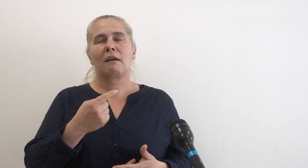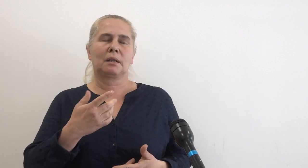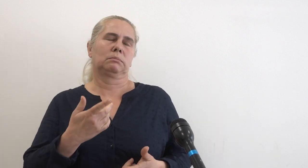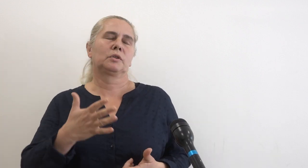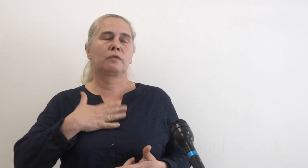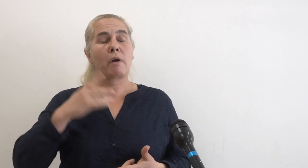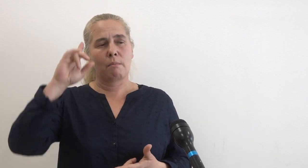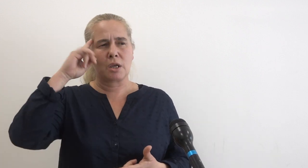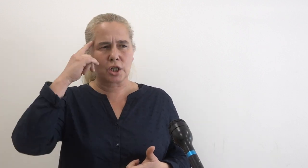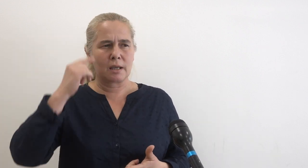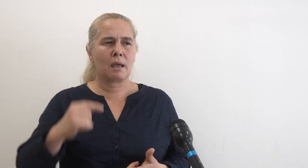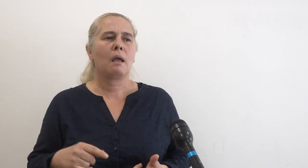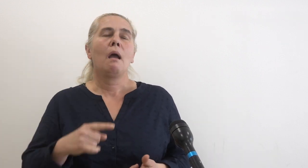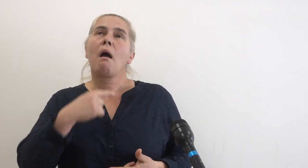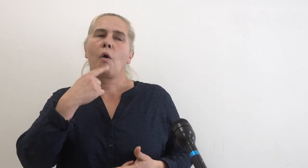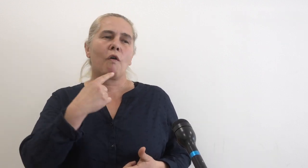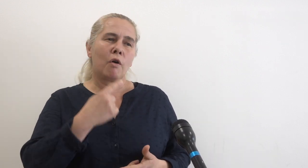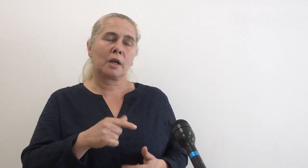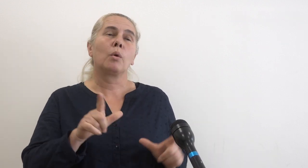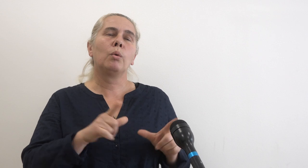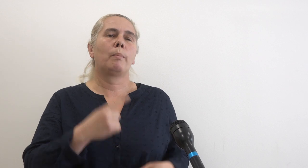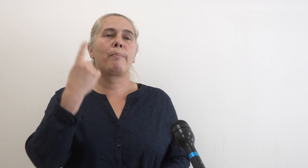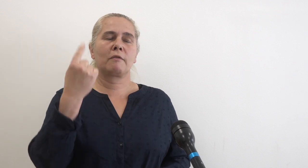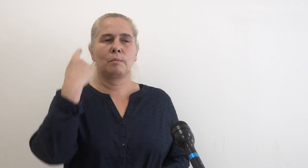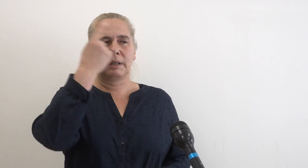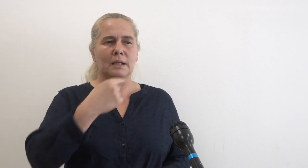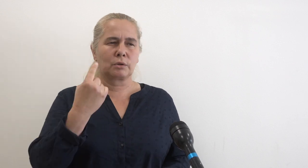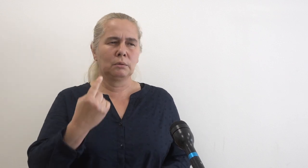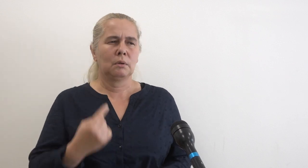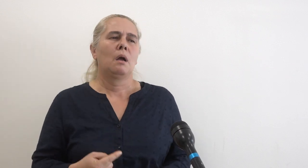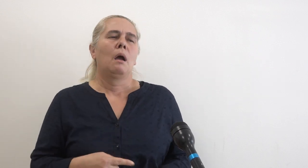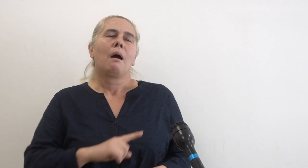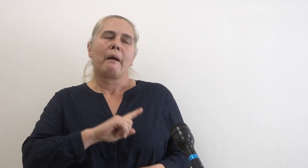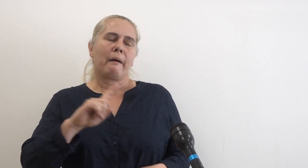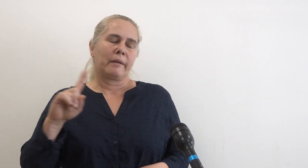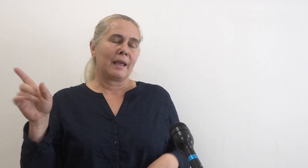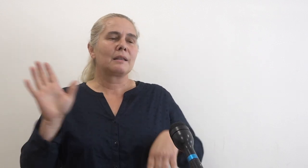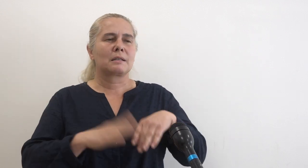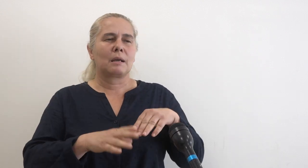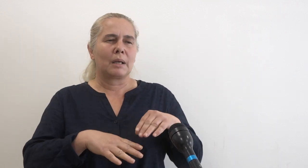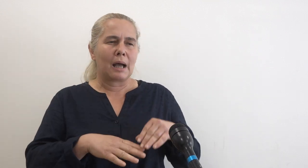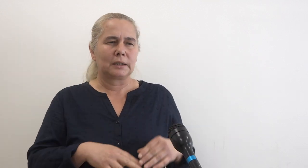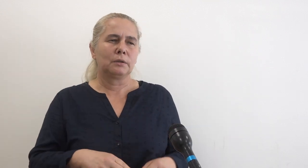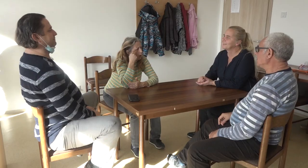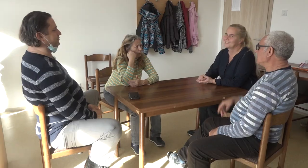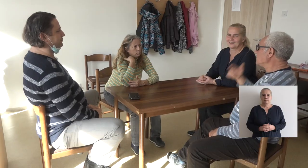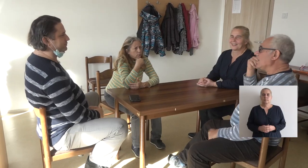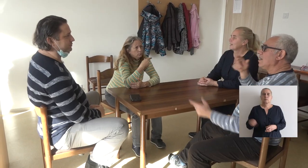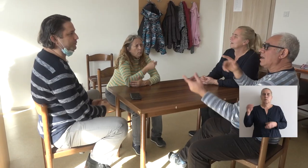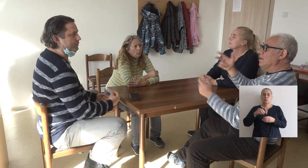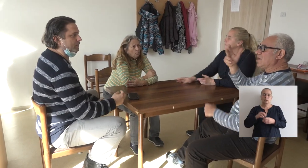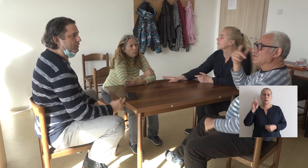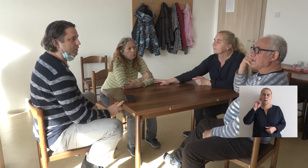izražava svoje mišljenje, govori u prvom licu, ne diskriminaciju.